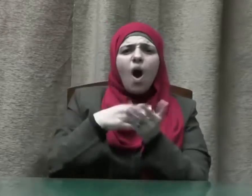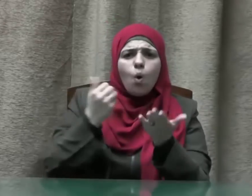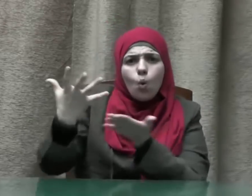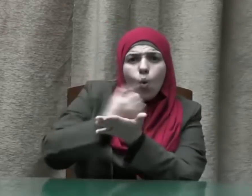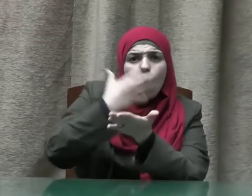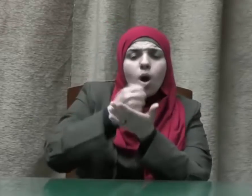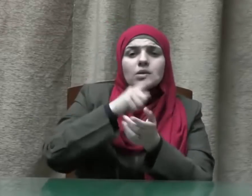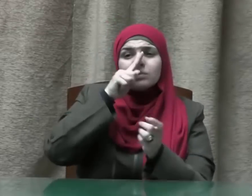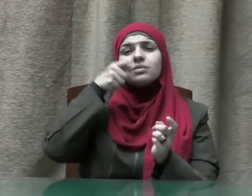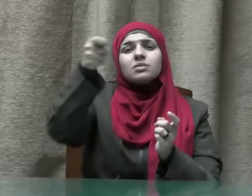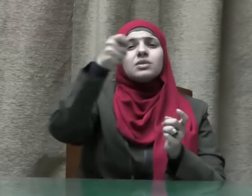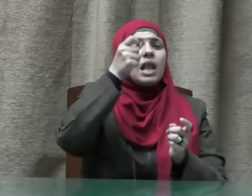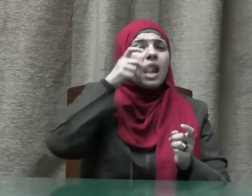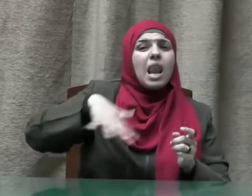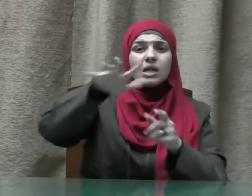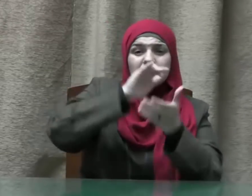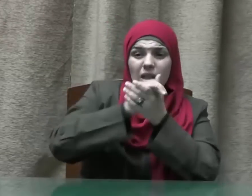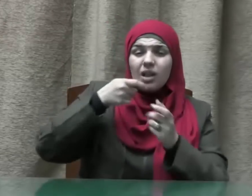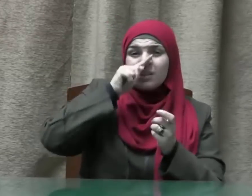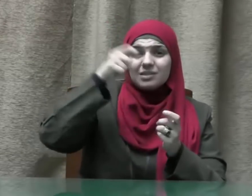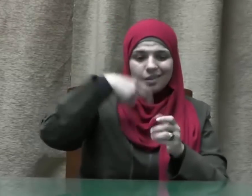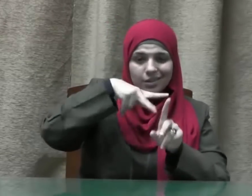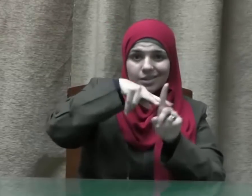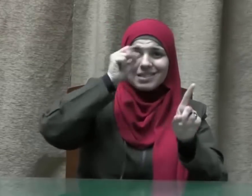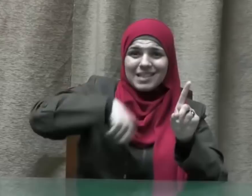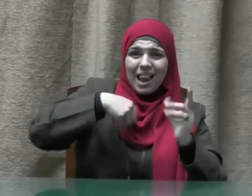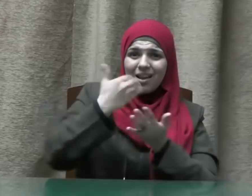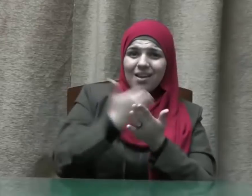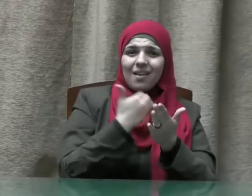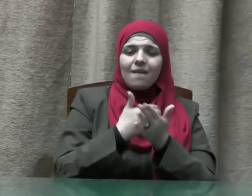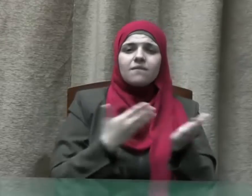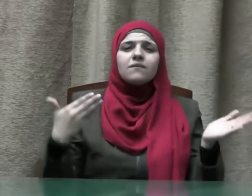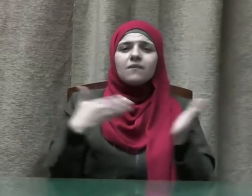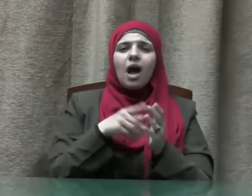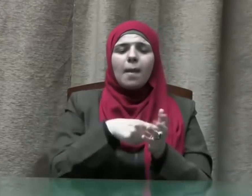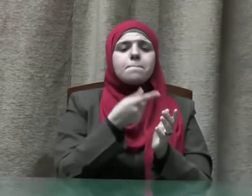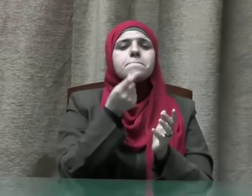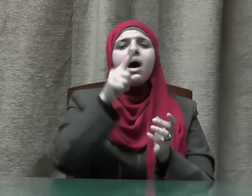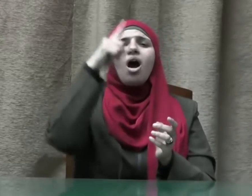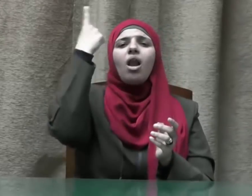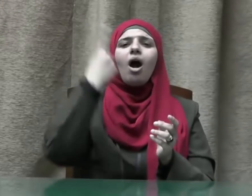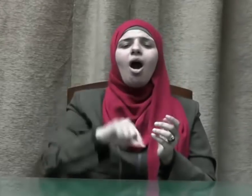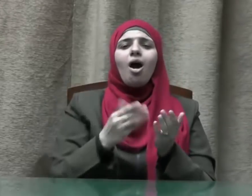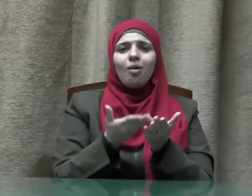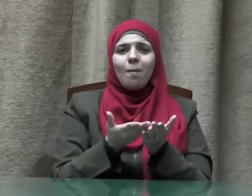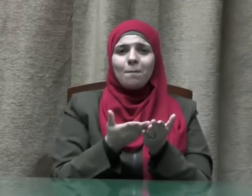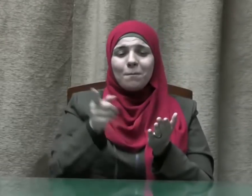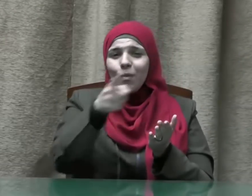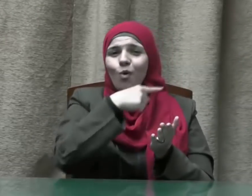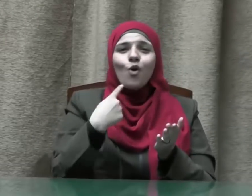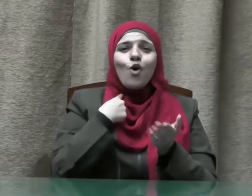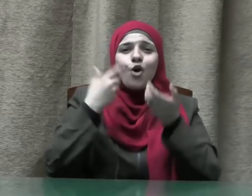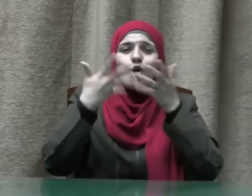احتكاره واستغلاله هو مال حرام وهذا المال الحرام